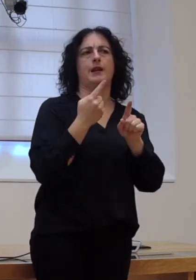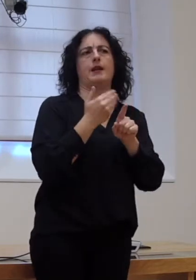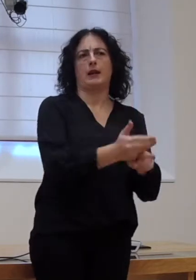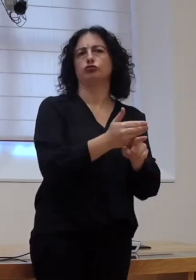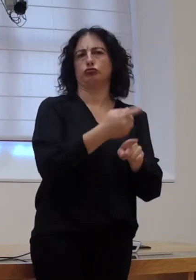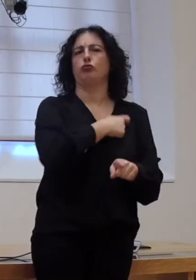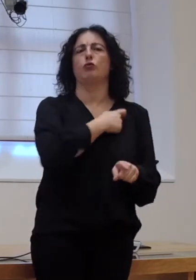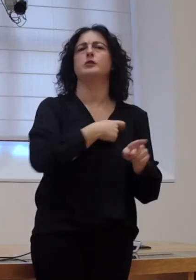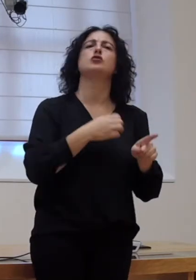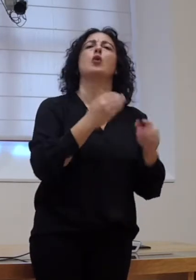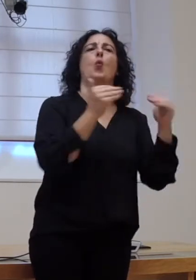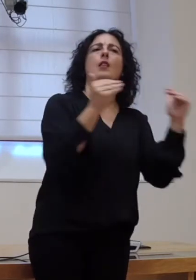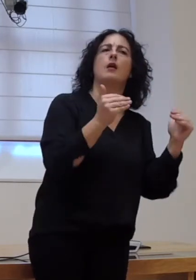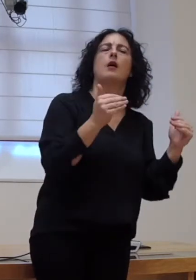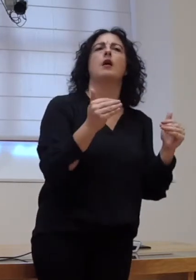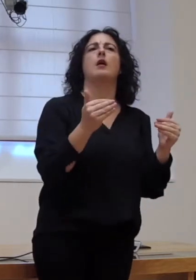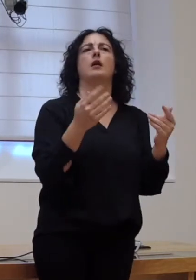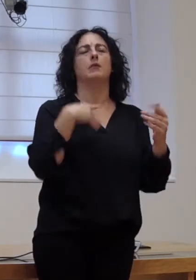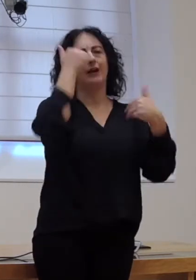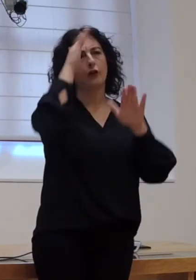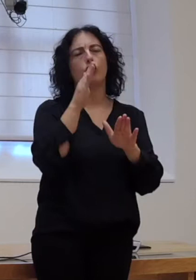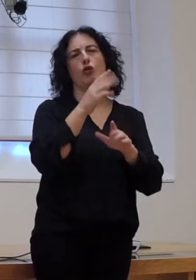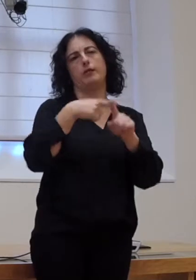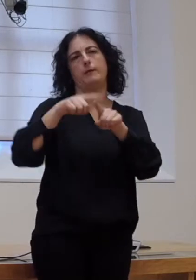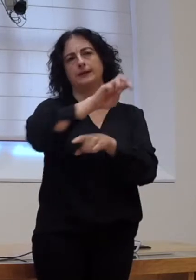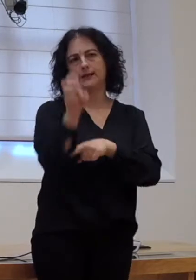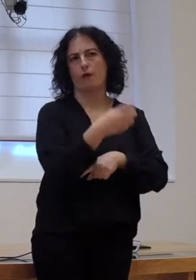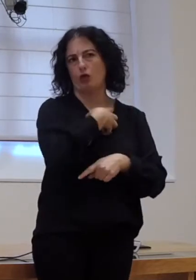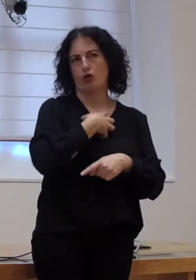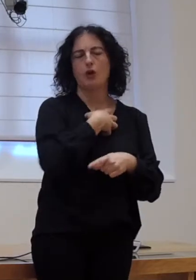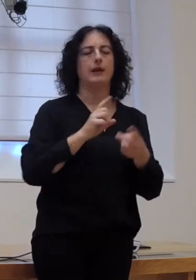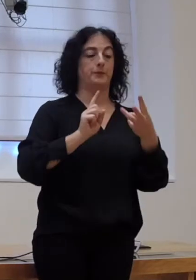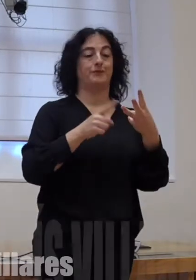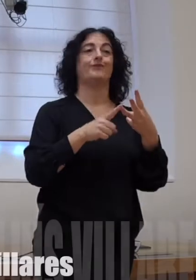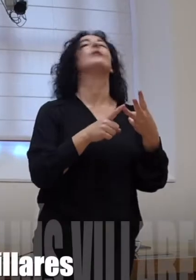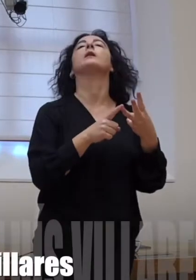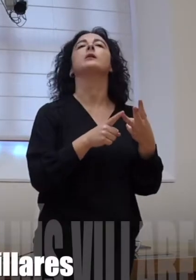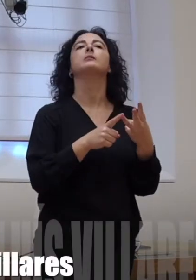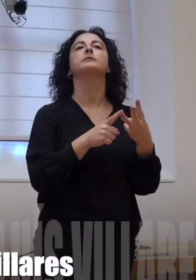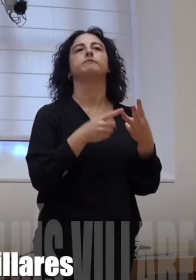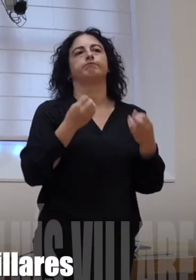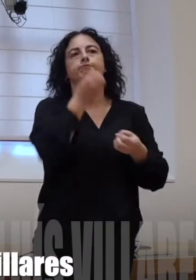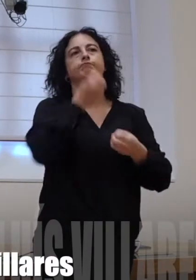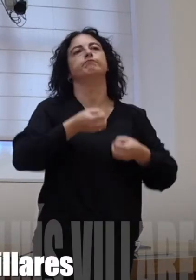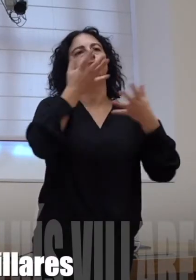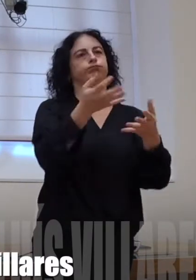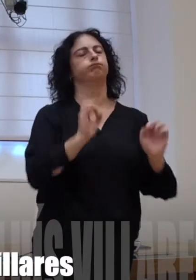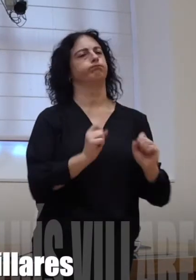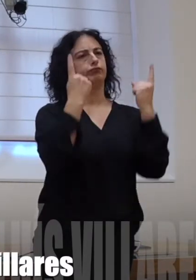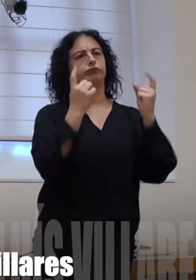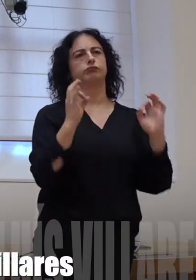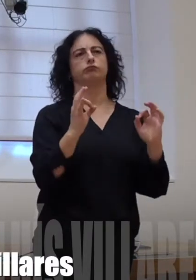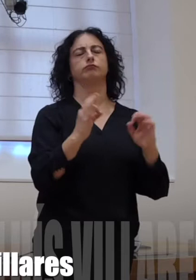funcionamento tanto de igualdade como a atención á diversidade funcional e en terceiro lugar a proclamación como oficial